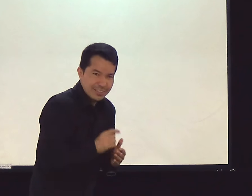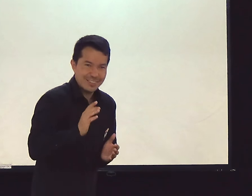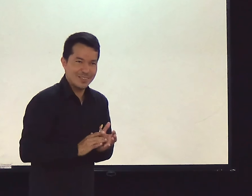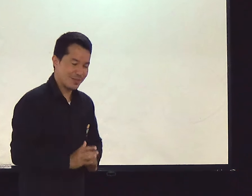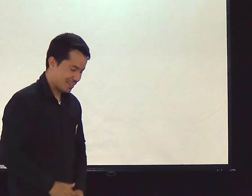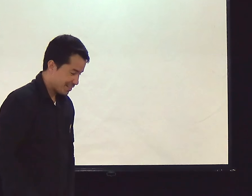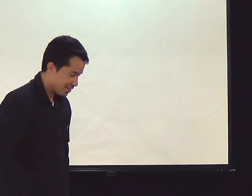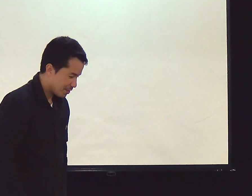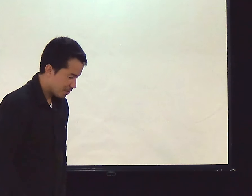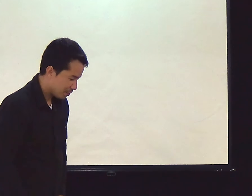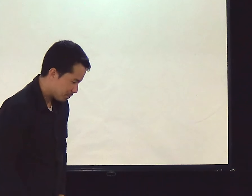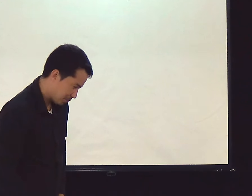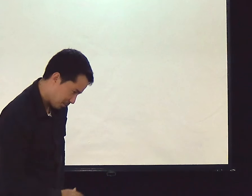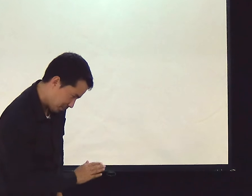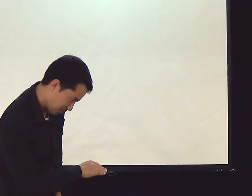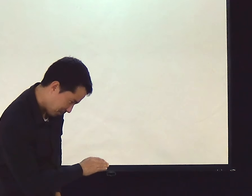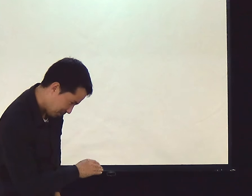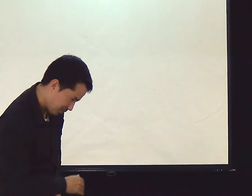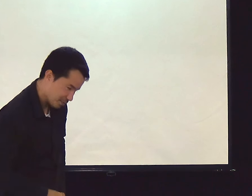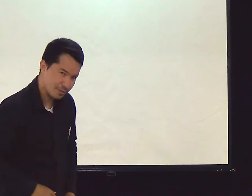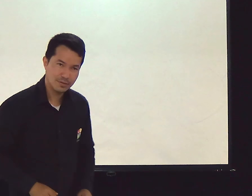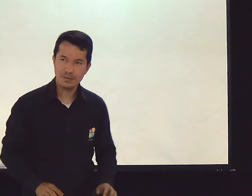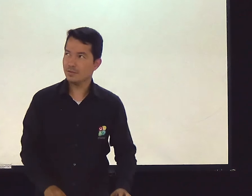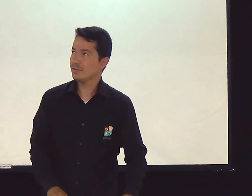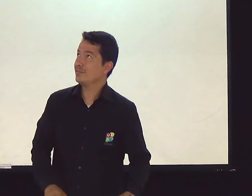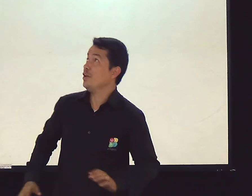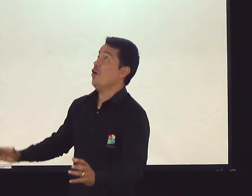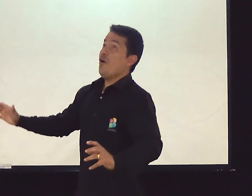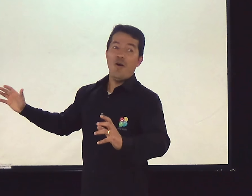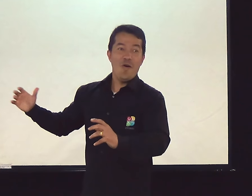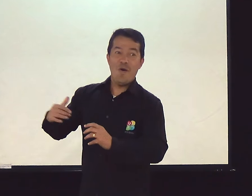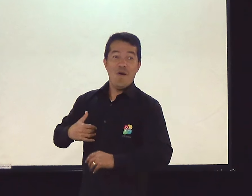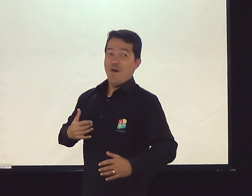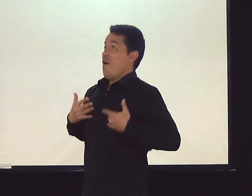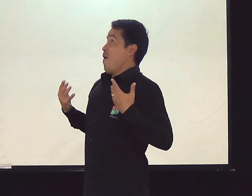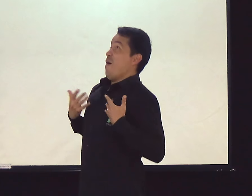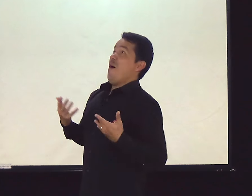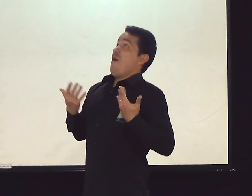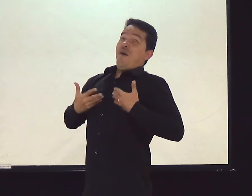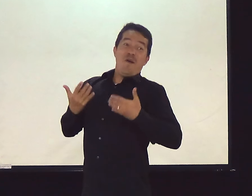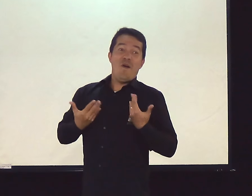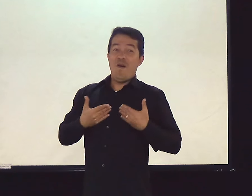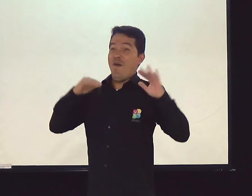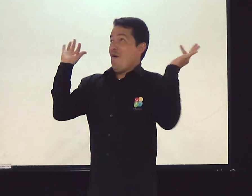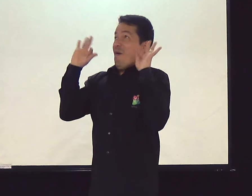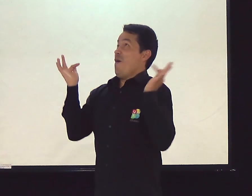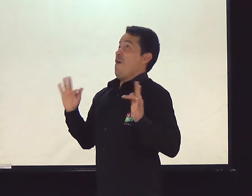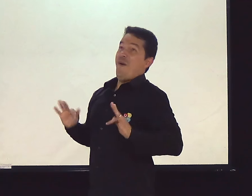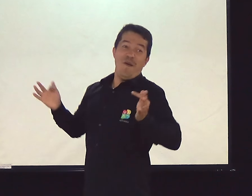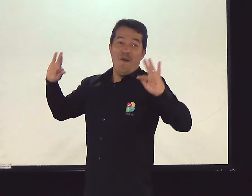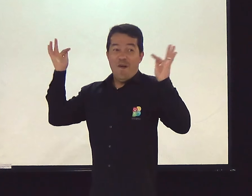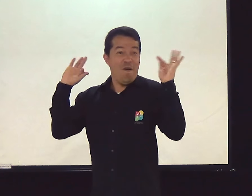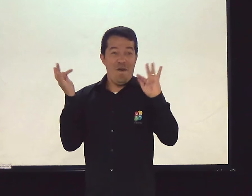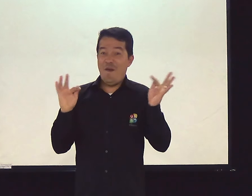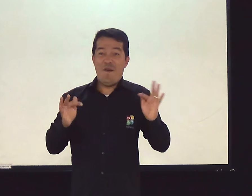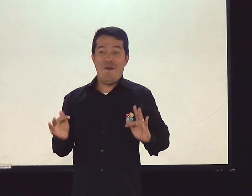você está estudando, né? Aí Jesus... Ei. Jesus, é você. Chegou cedo. E